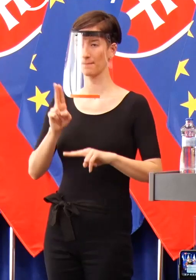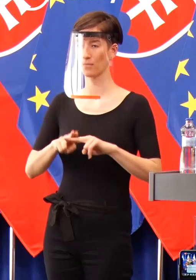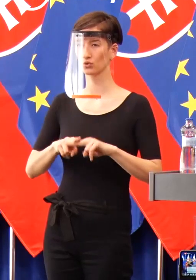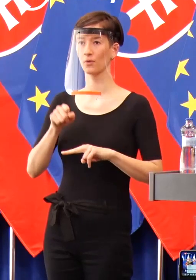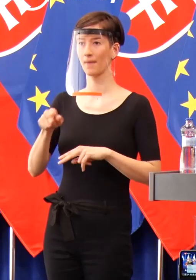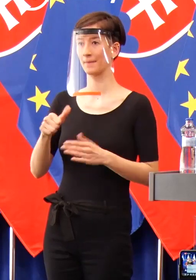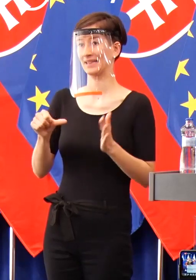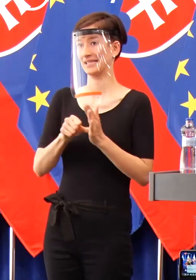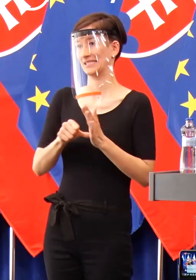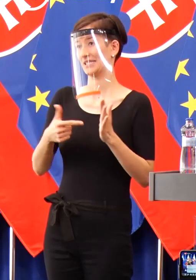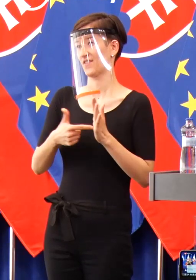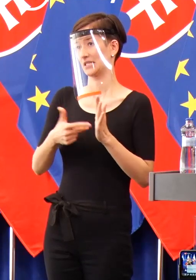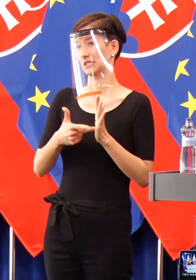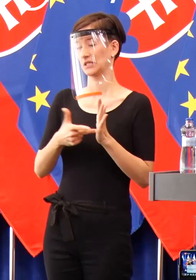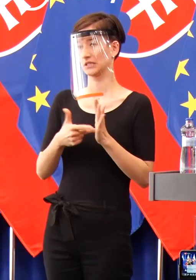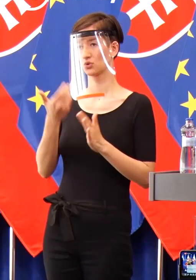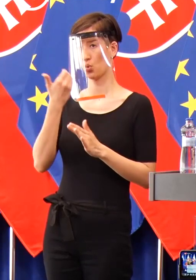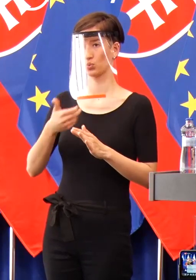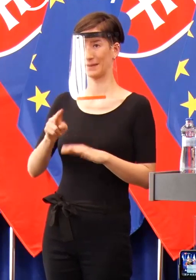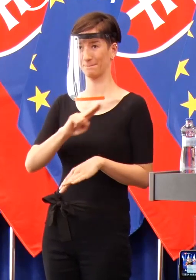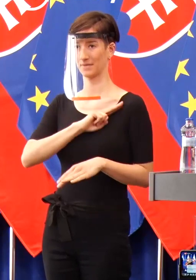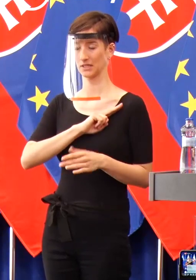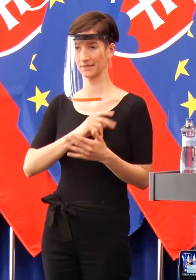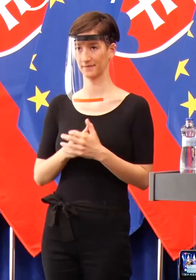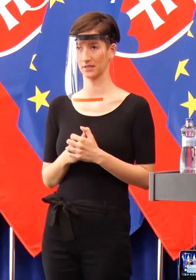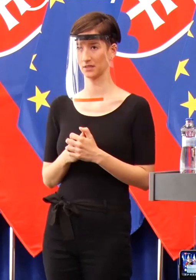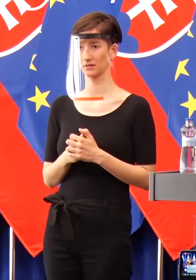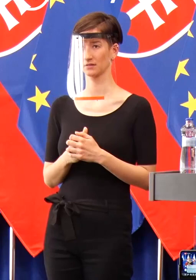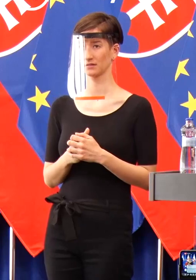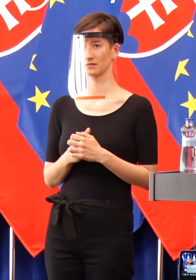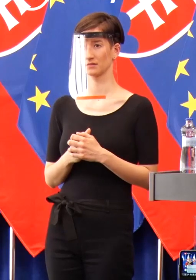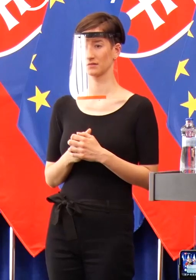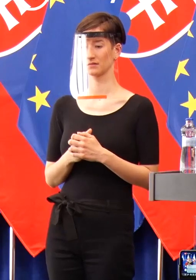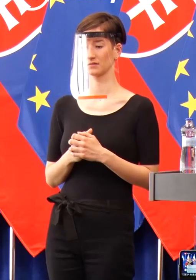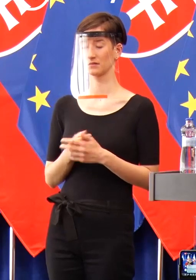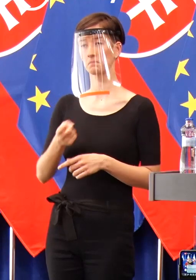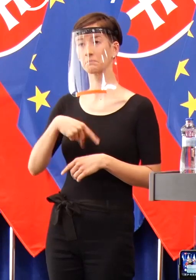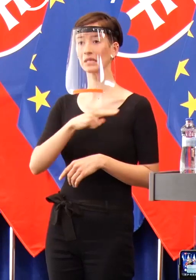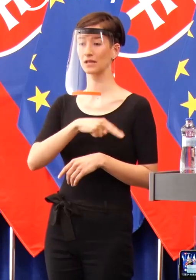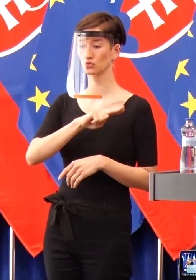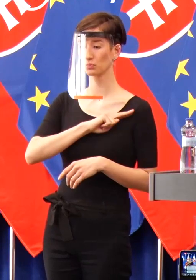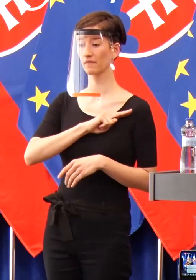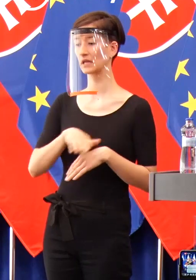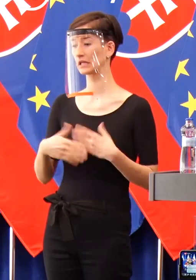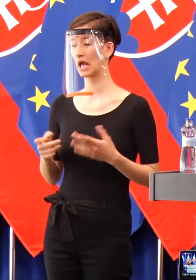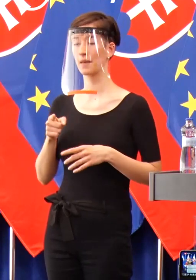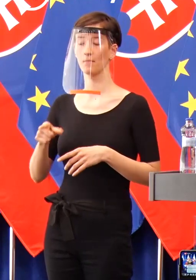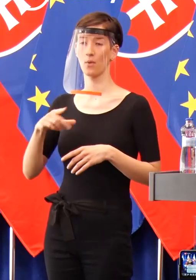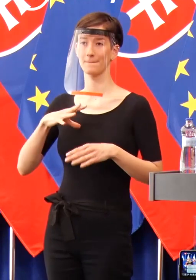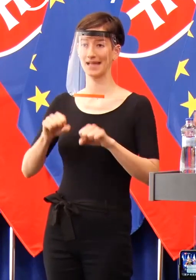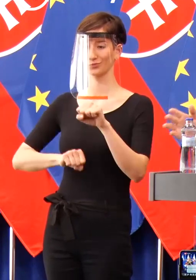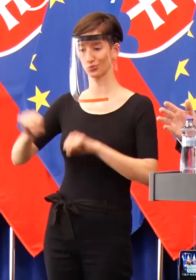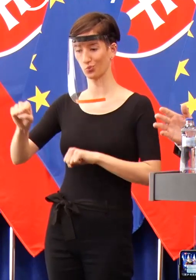oznamovať, že nám tu zomierajú babičky, deduškovia. Lebo sme my boli nezodpovední. Lebo niekto si píše statusy. Lebo